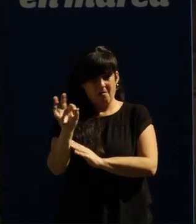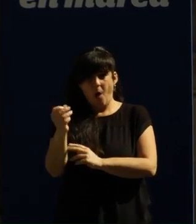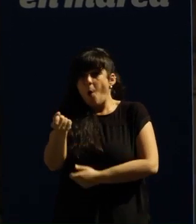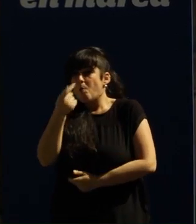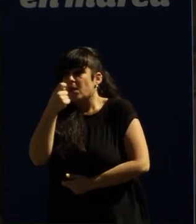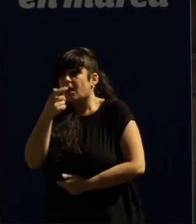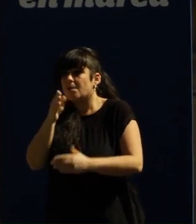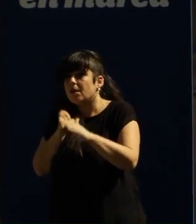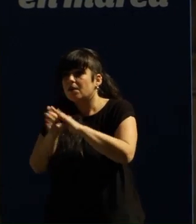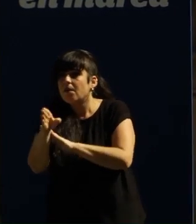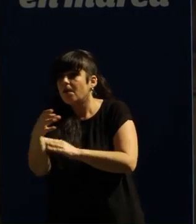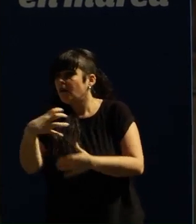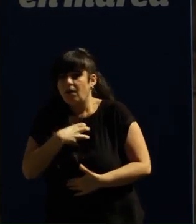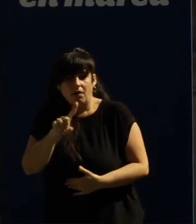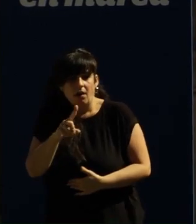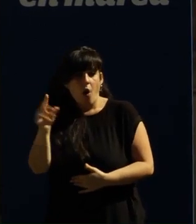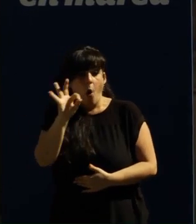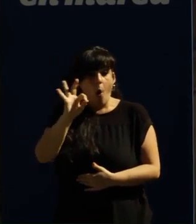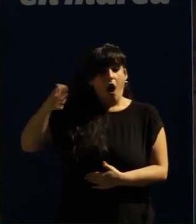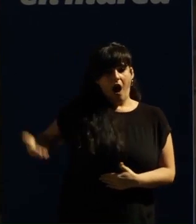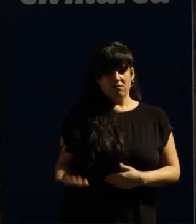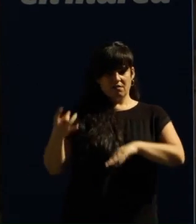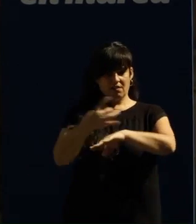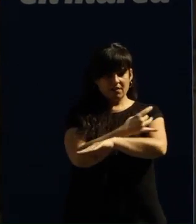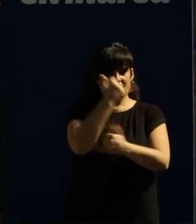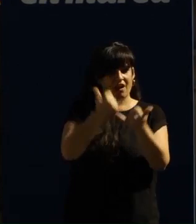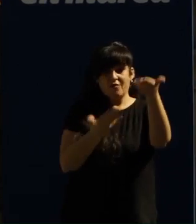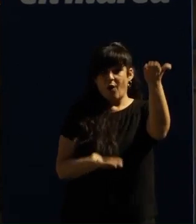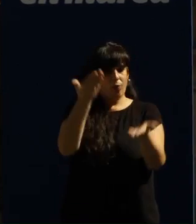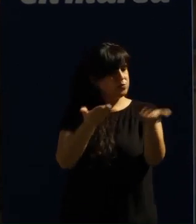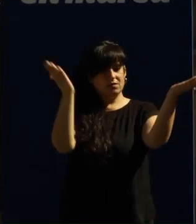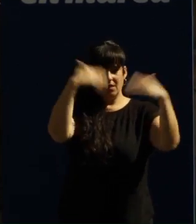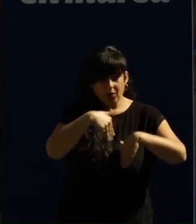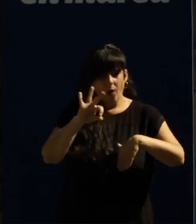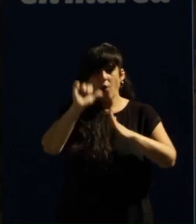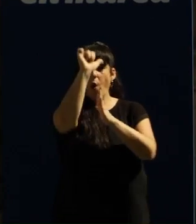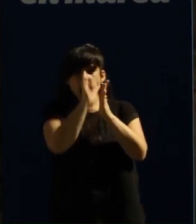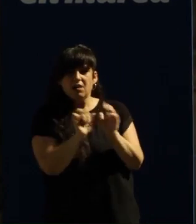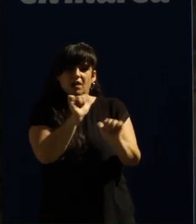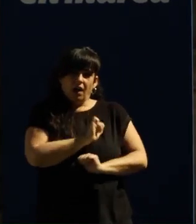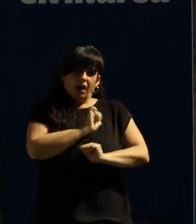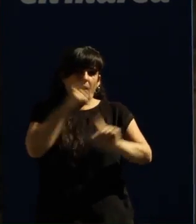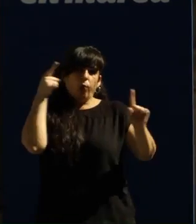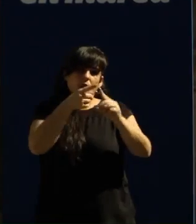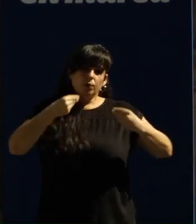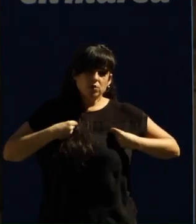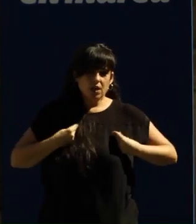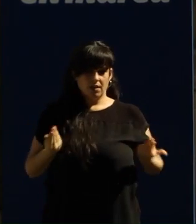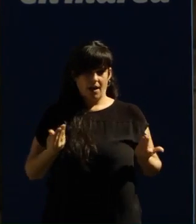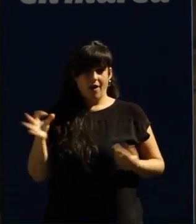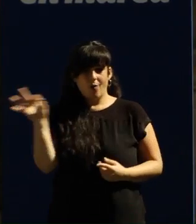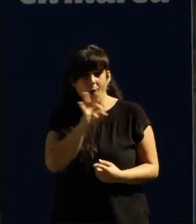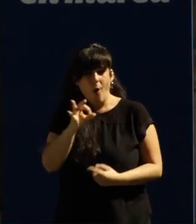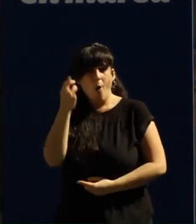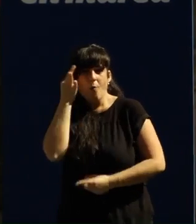víctimas do albia que agardan sustiza As xente que votan das súas casas O negocio coa sanidade e as listas de espera Os recortes na loiza contra a violencia